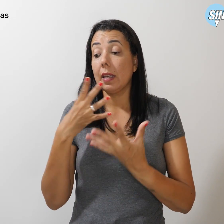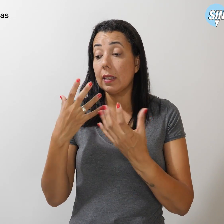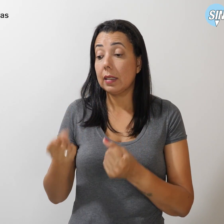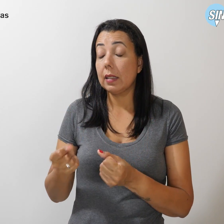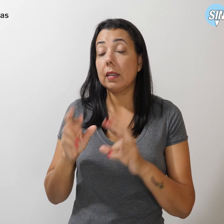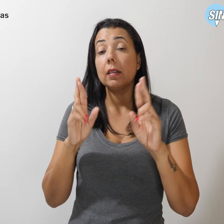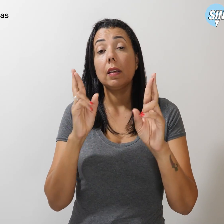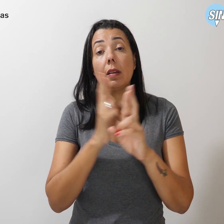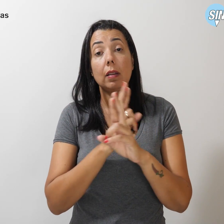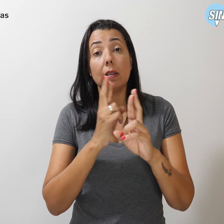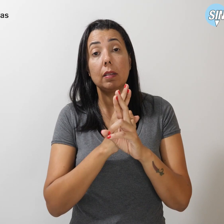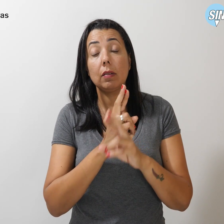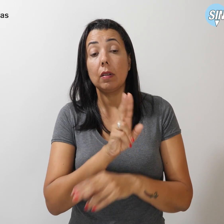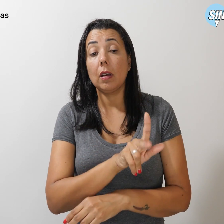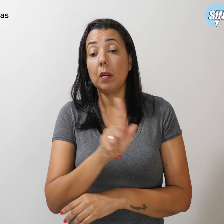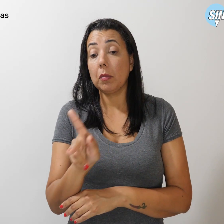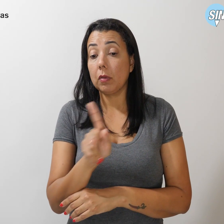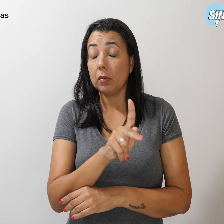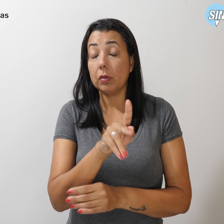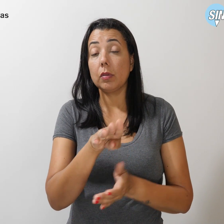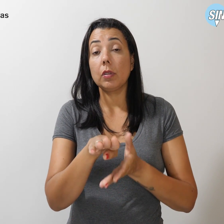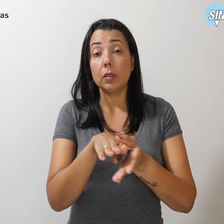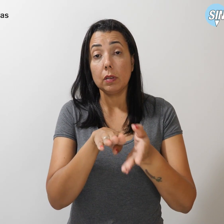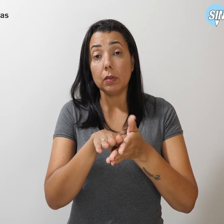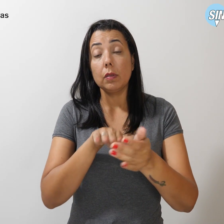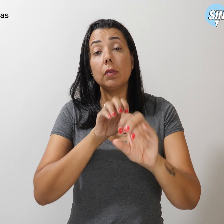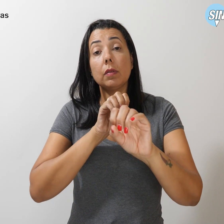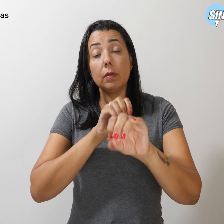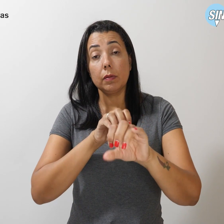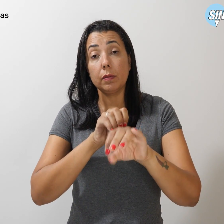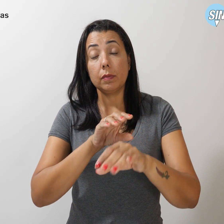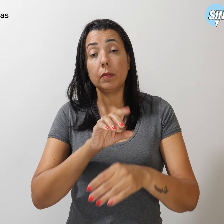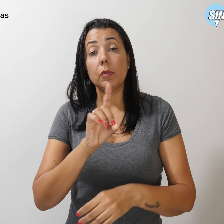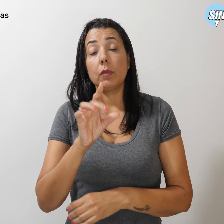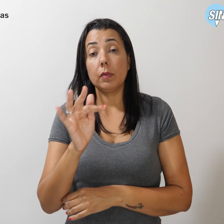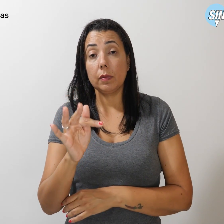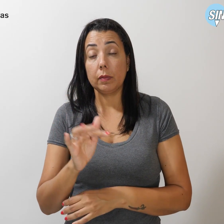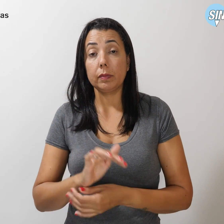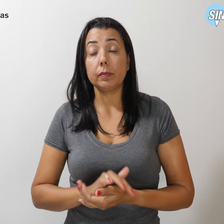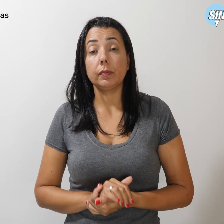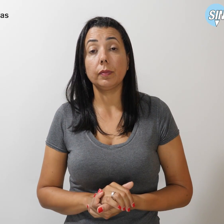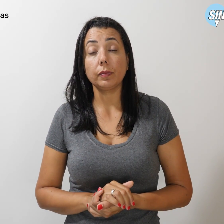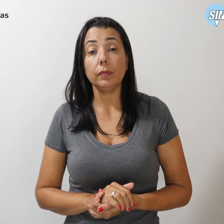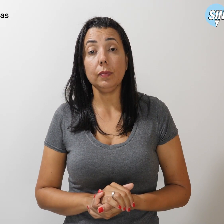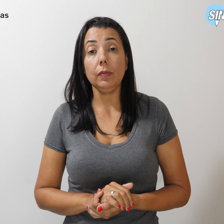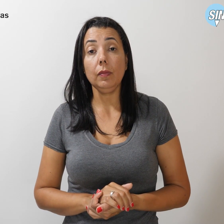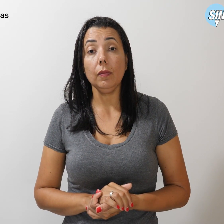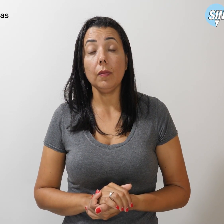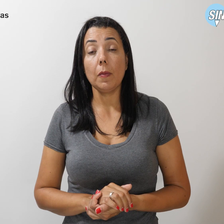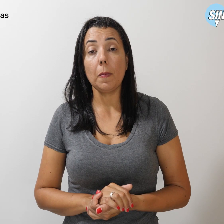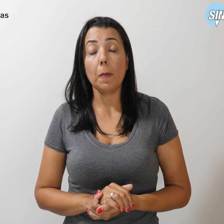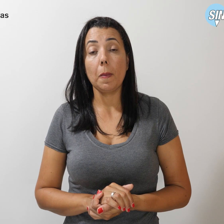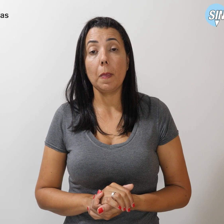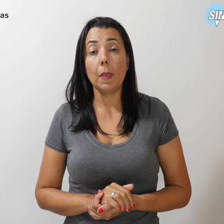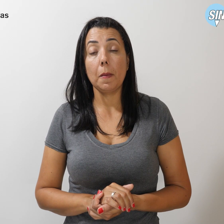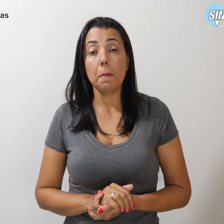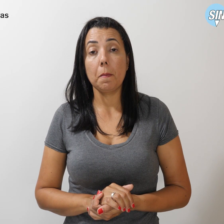relação a professores e orientadores educacionais do Distrito Federal nos últimos anos. A